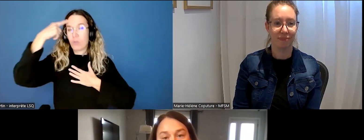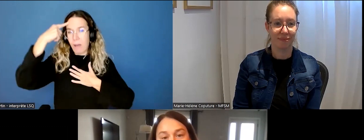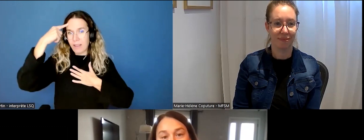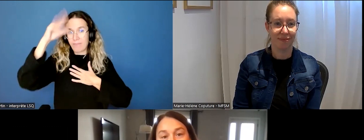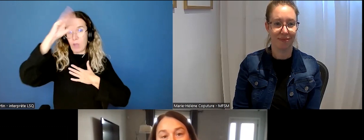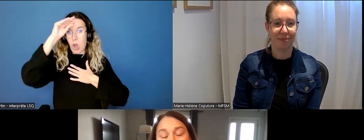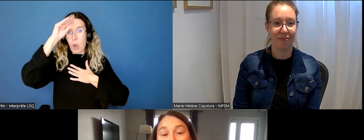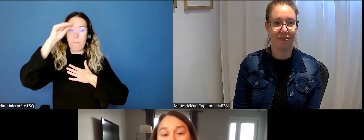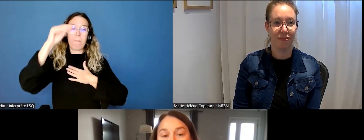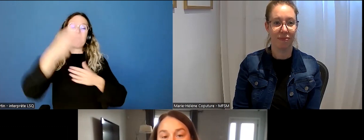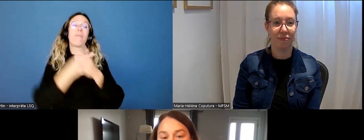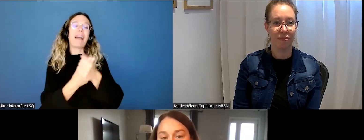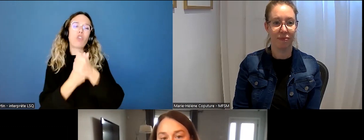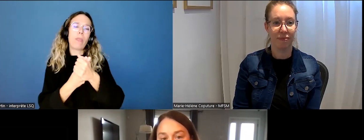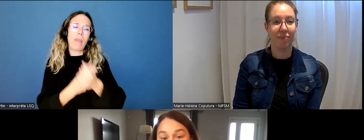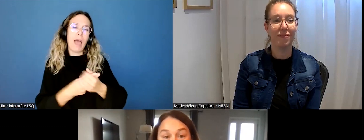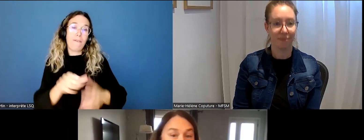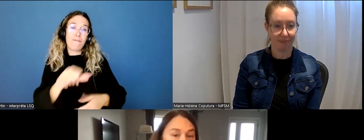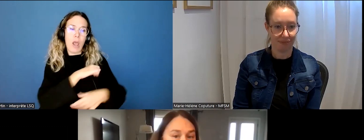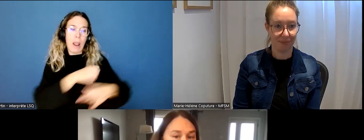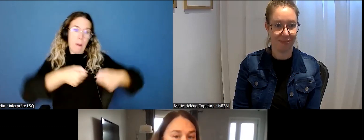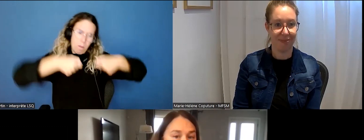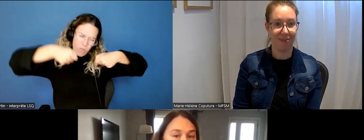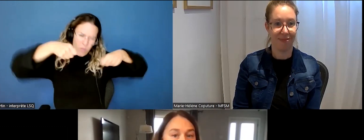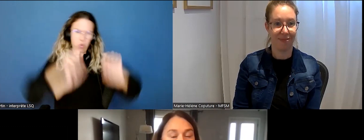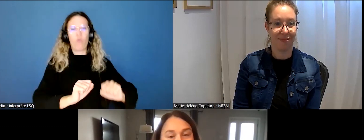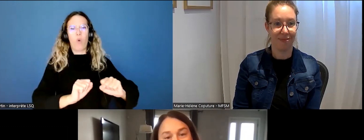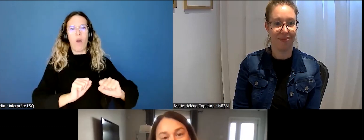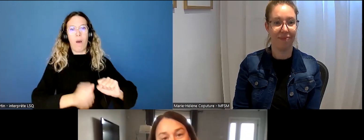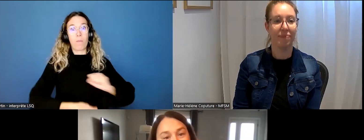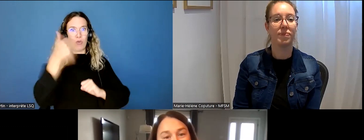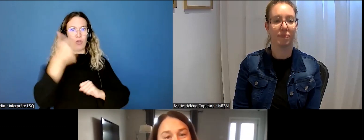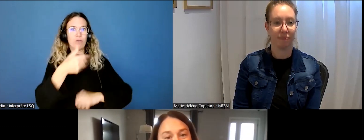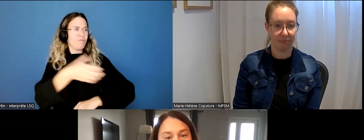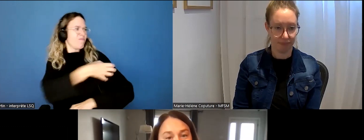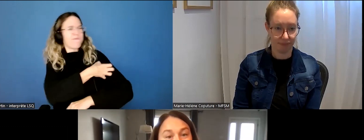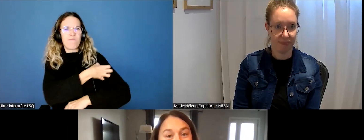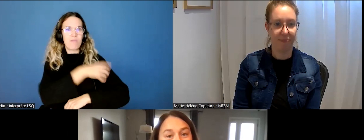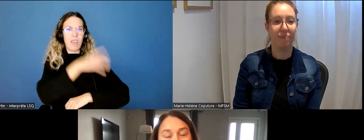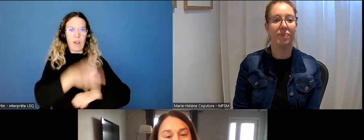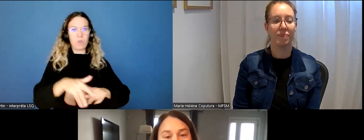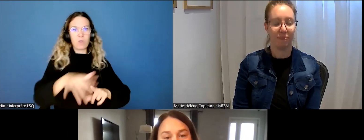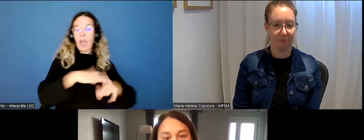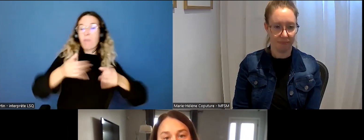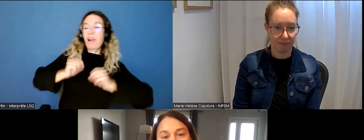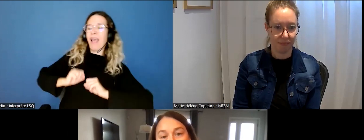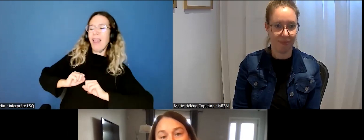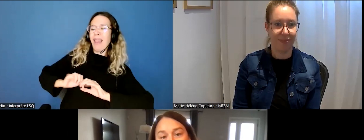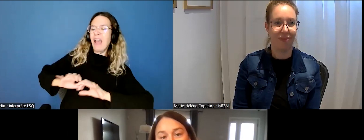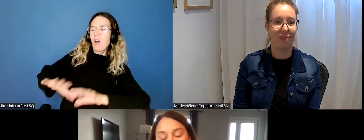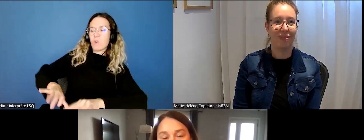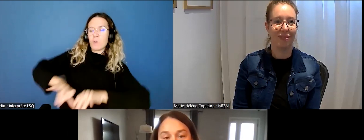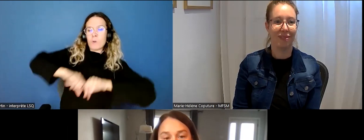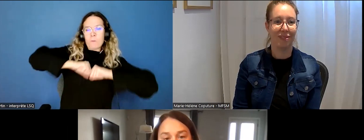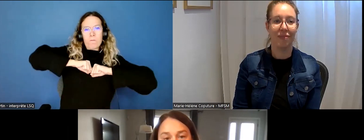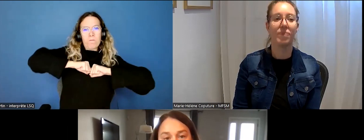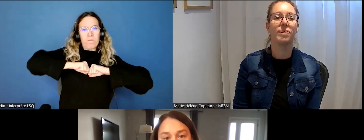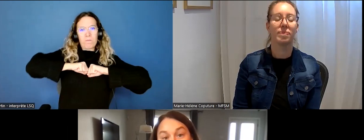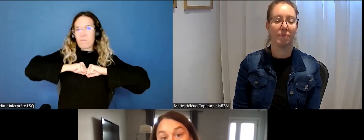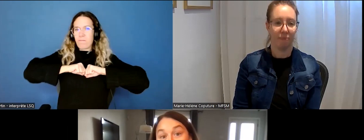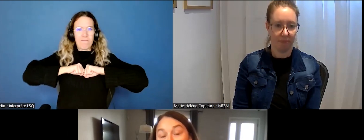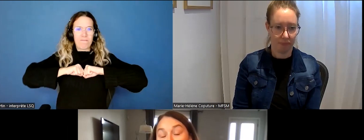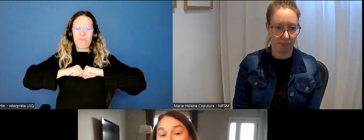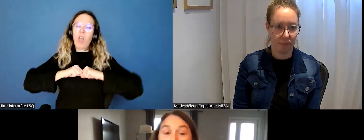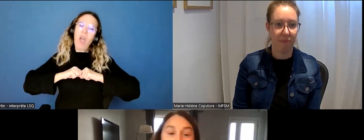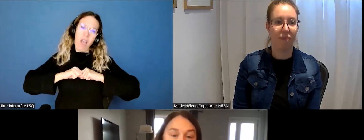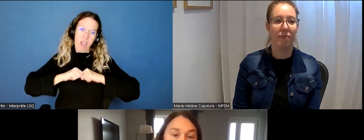partenaires violents ont gagné beaucoup de pouvoir à cause des circonstances. Puis après ça, ils n'ont pas voulu le laisser aller, ce pouvoir-là. Ils se sont permis des formes